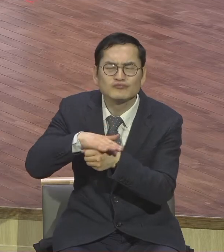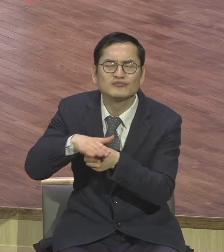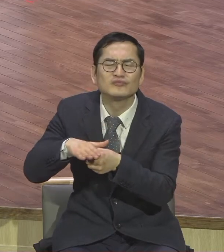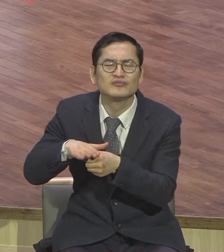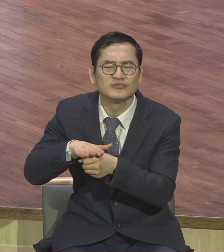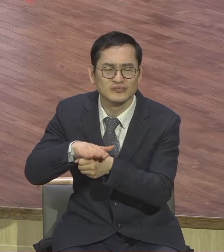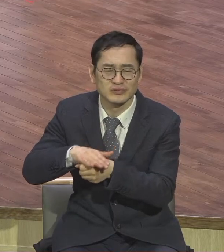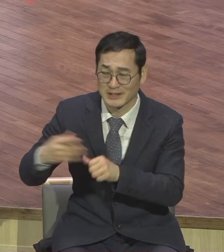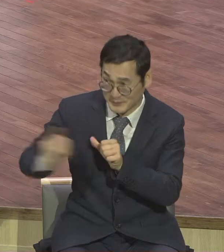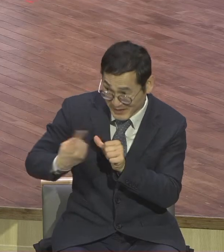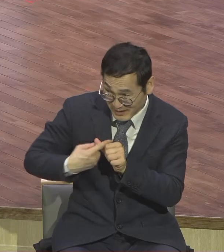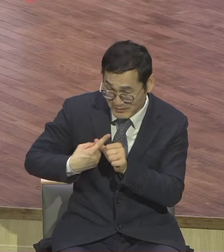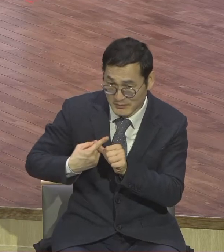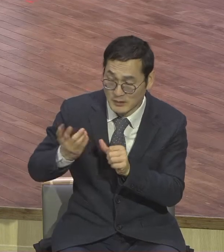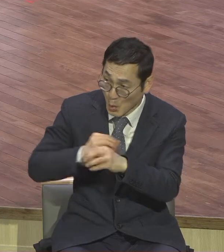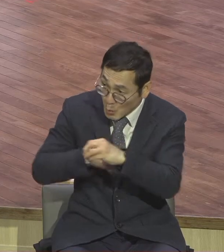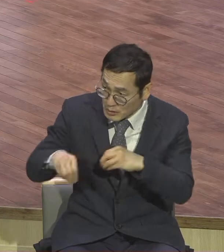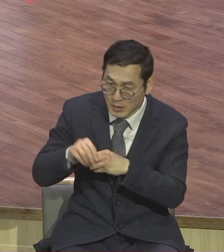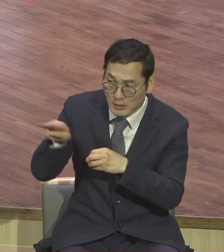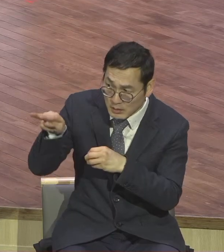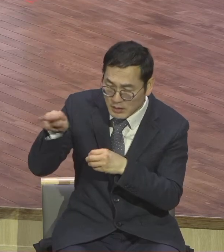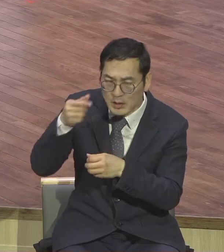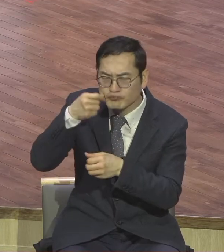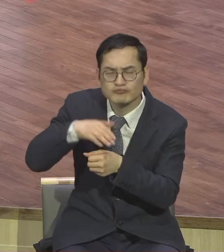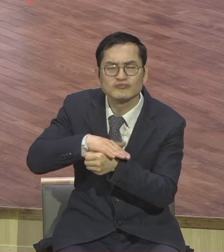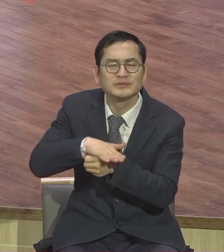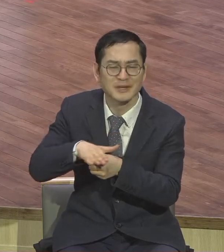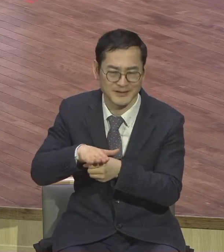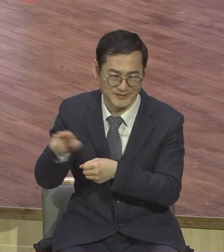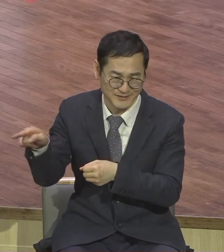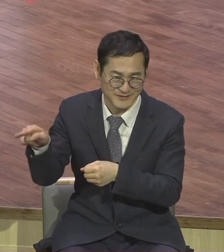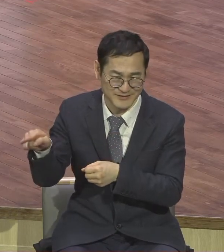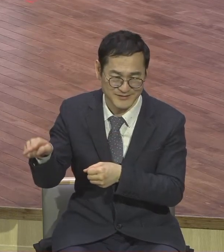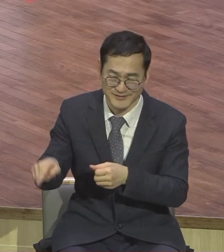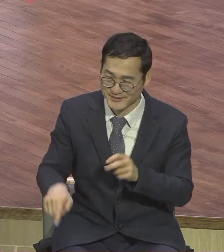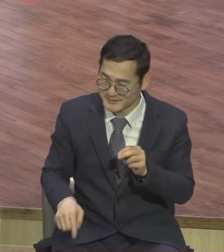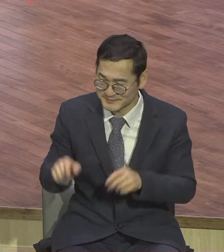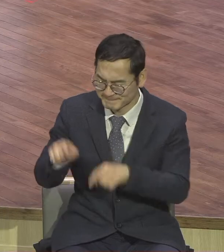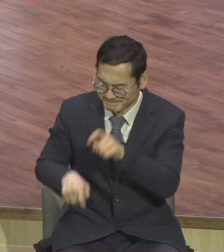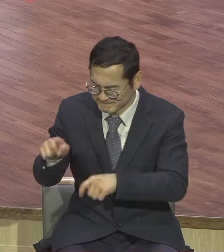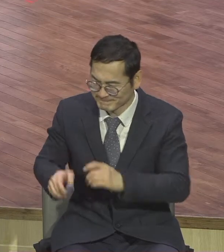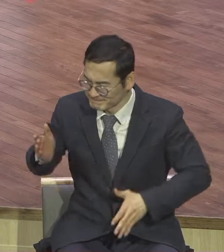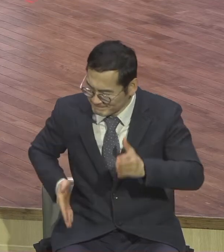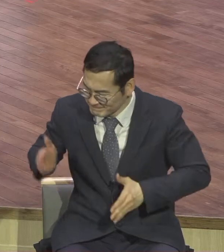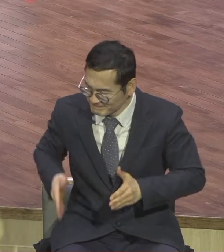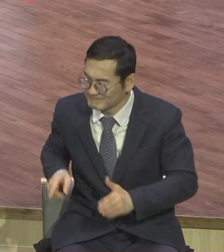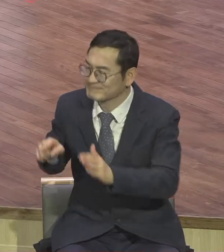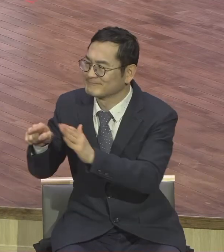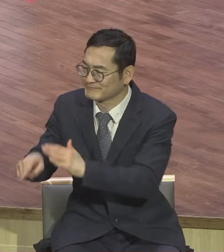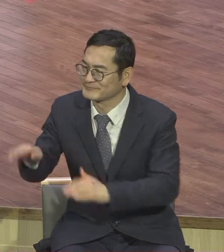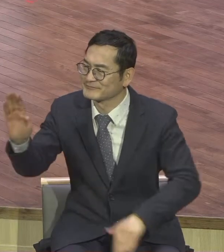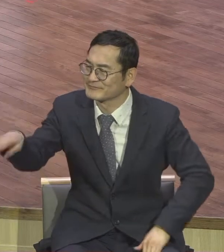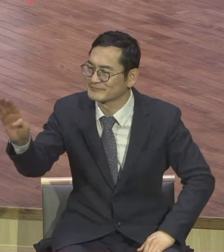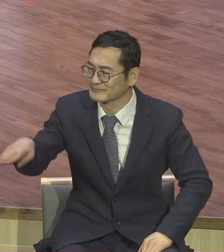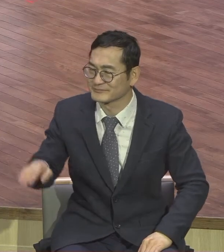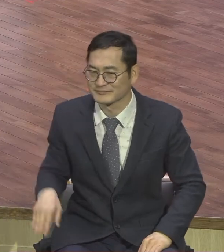느껴지니까 찾아가세요 찾아가서 관계를 해보겠다